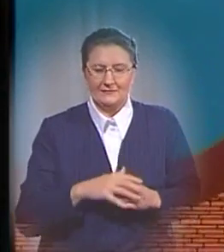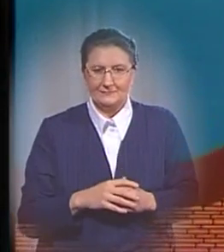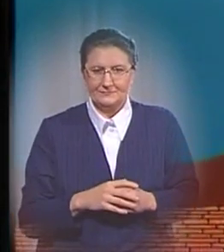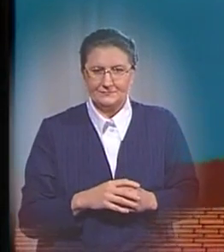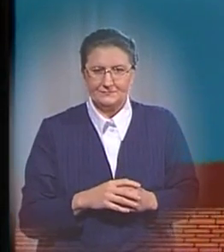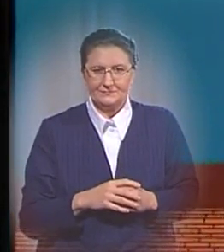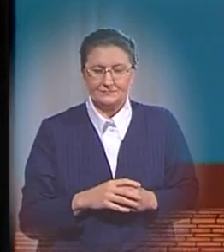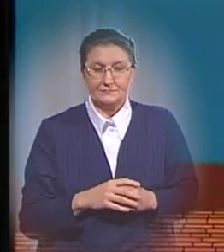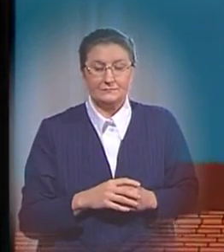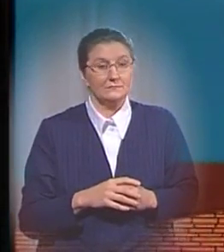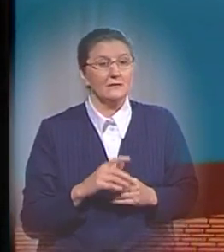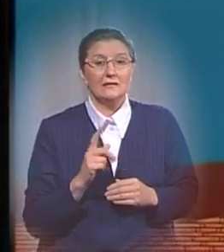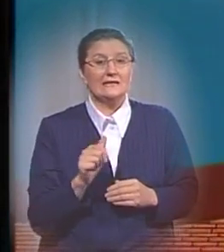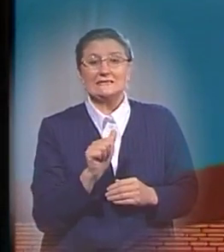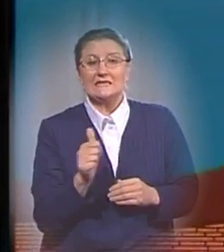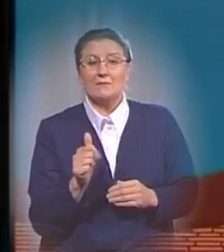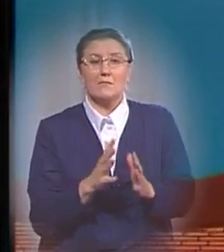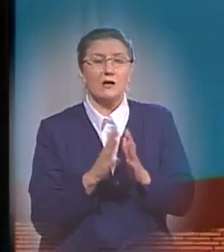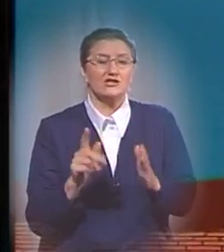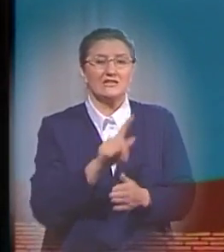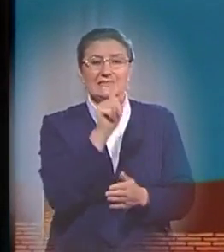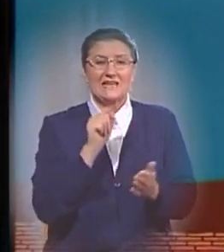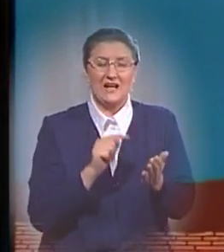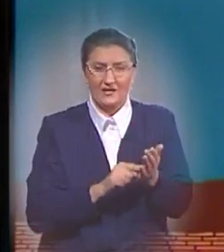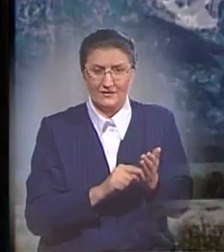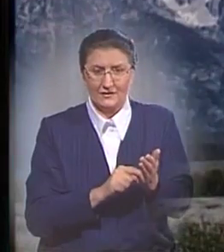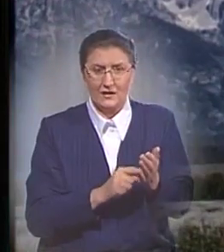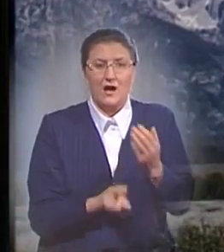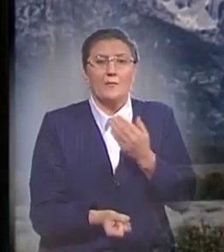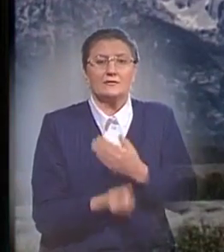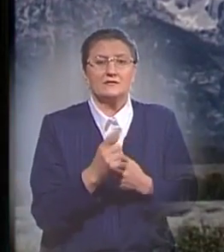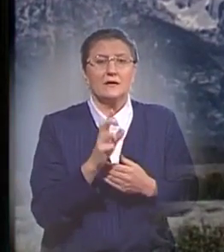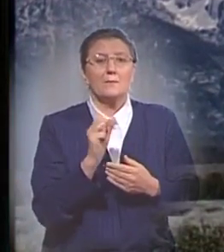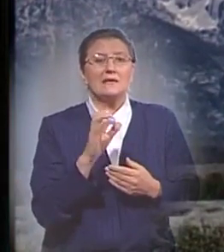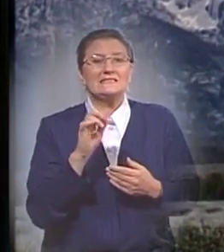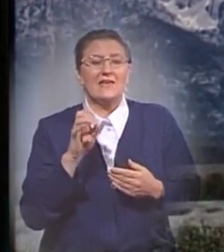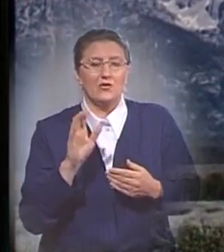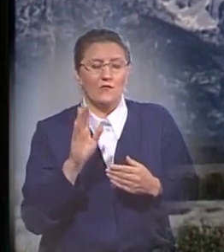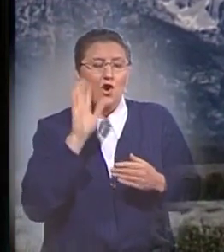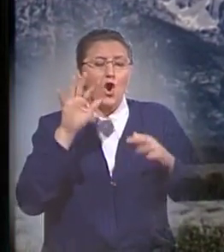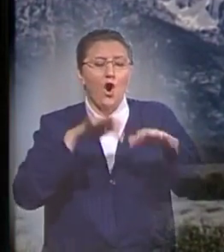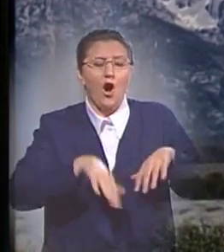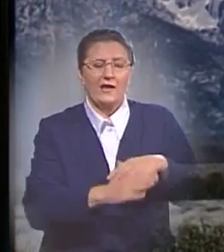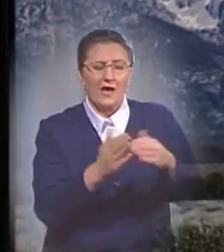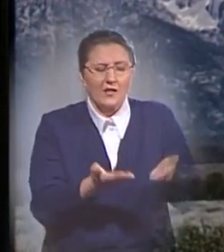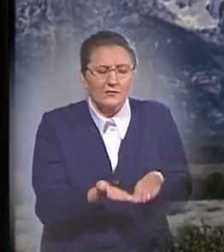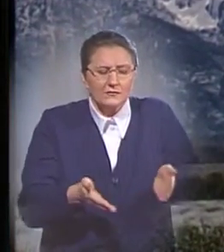Одна из самых больших загадок для геологов образование бассейнов океана. Не менее загадочна и